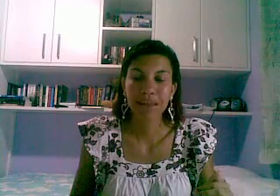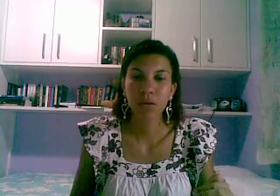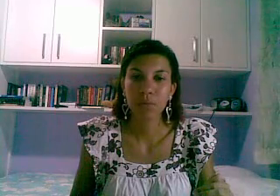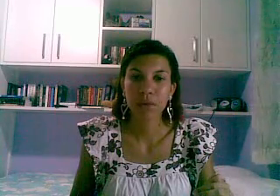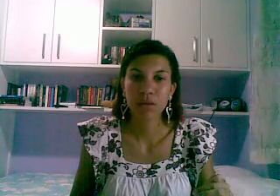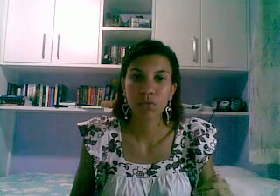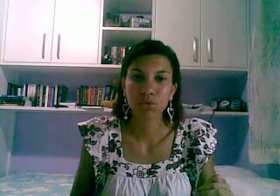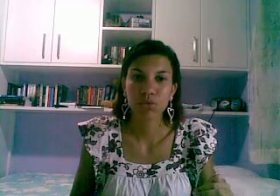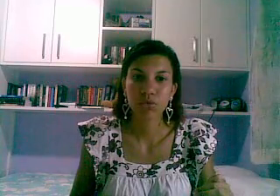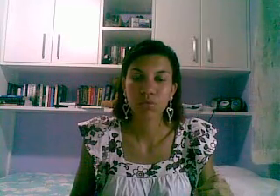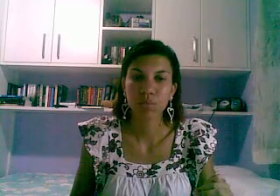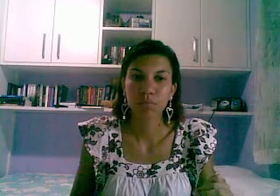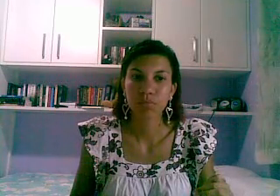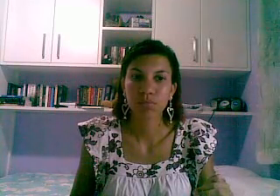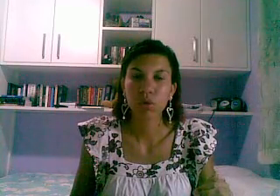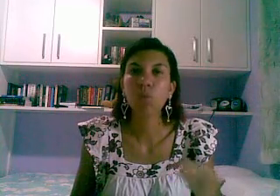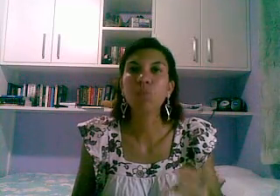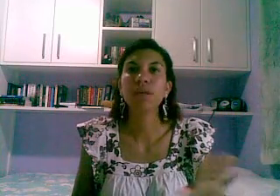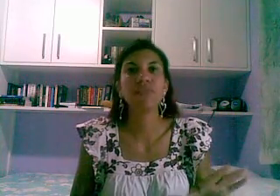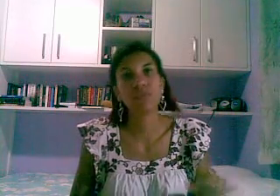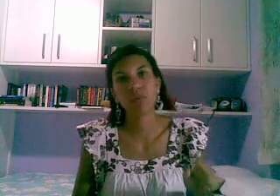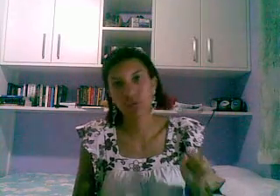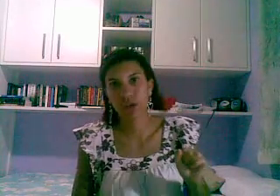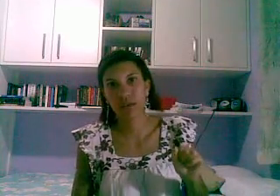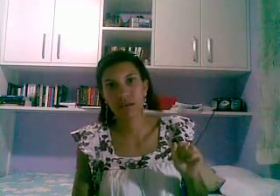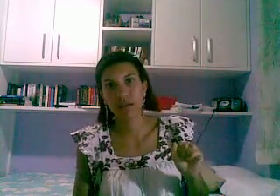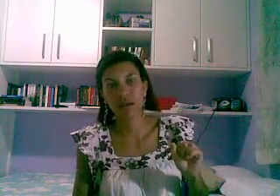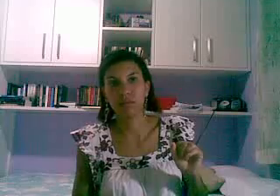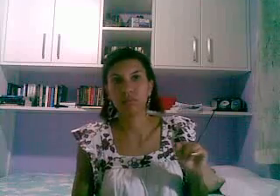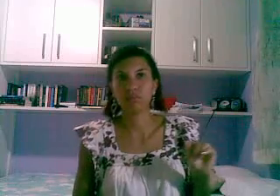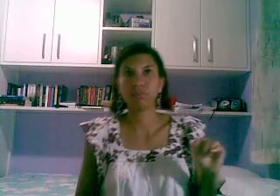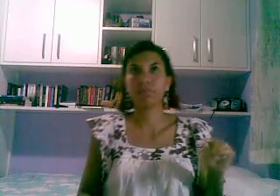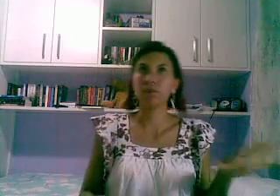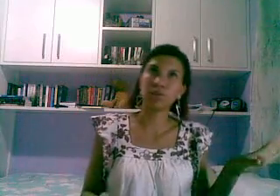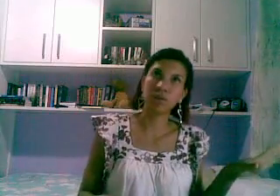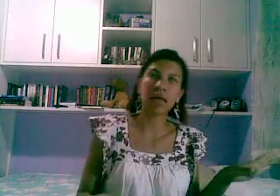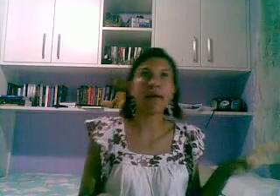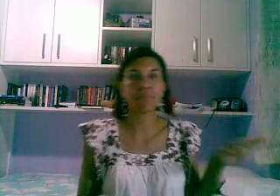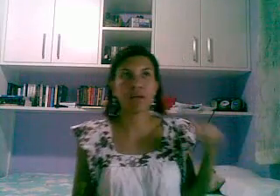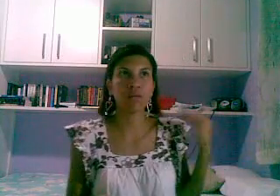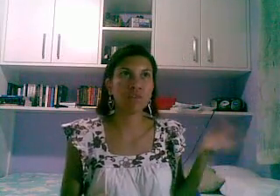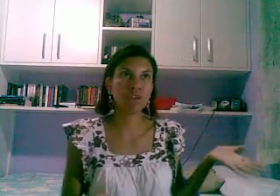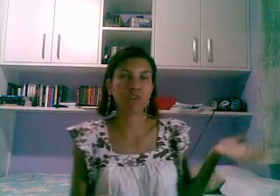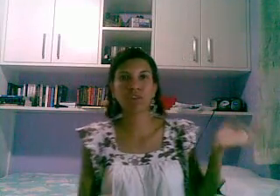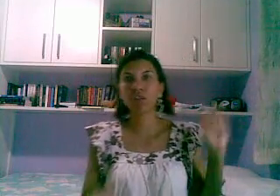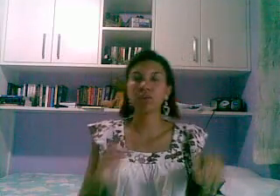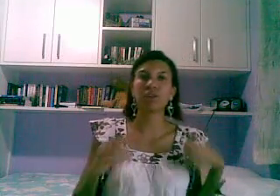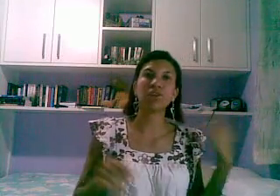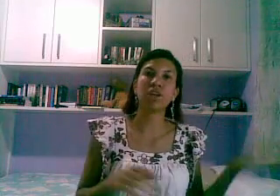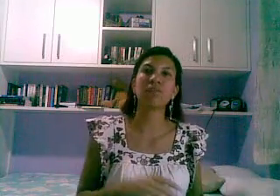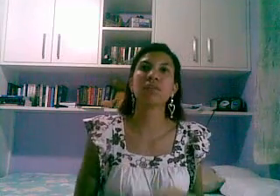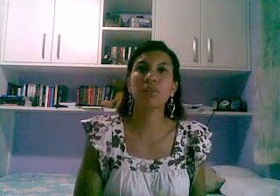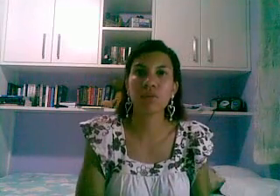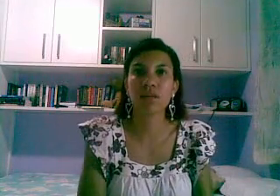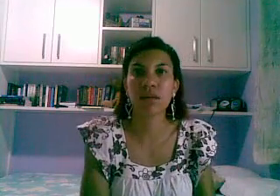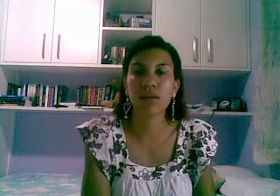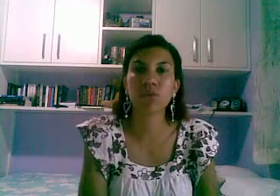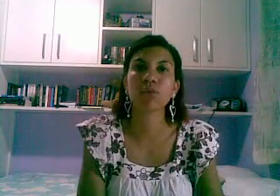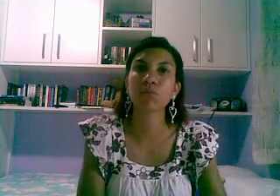pelo menos um livro eu já resenhei pode dizer é que alguns kits tem dois três livros eu não resenhei todos